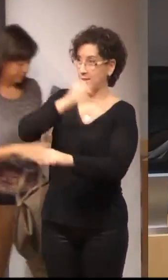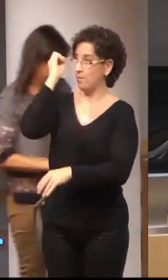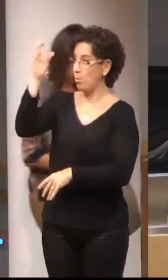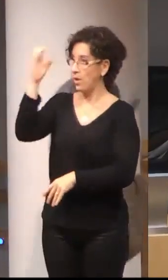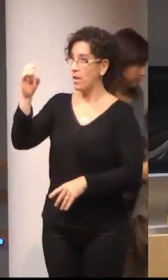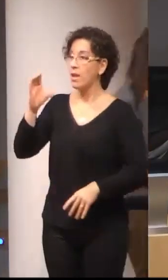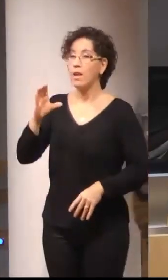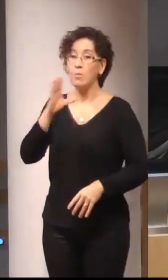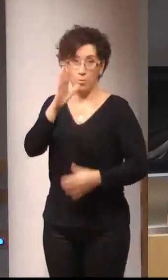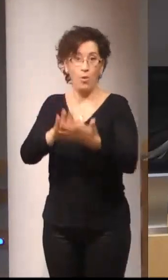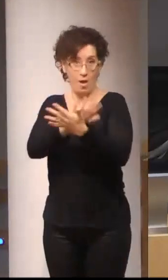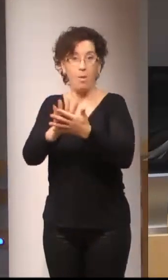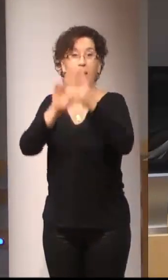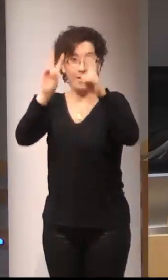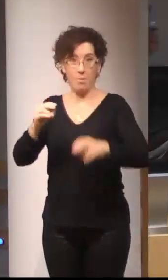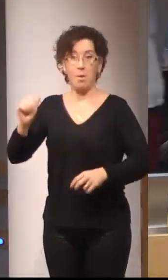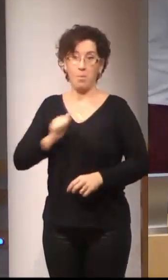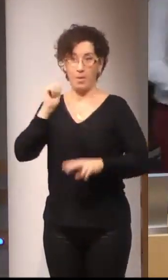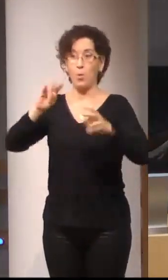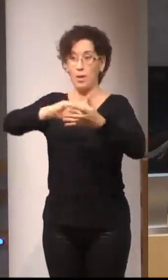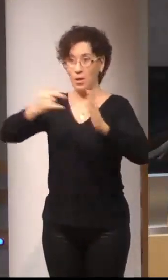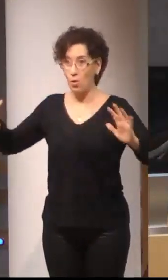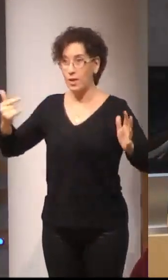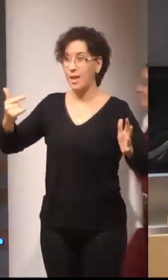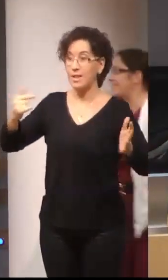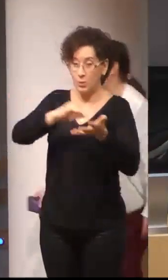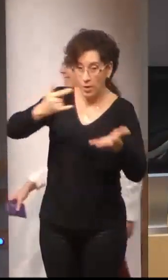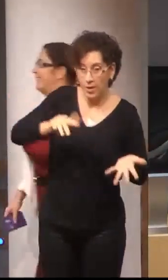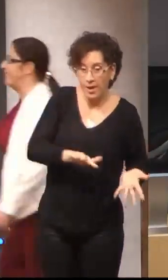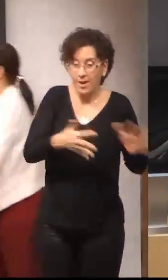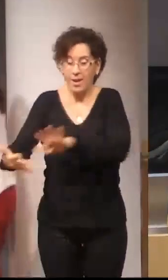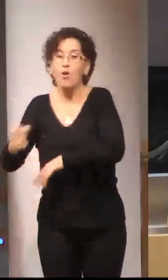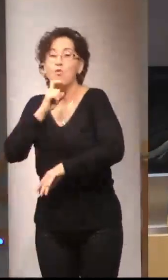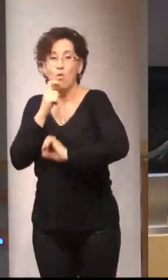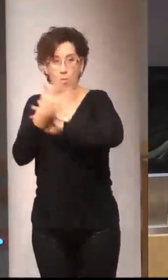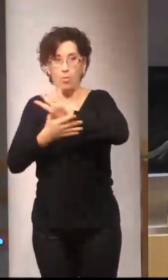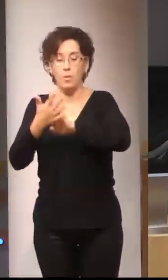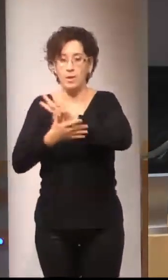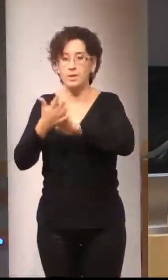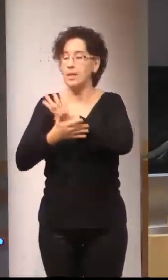vai tener que ver con o tema das tecnologías e a súa aplicación á lengua de signos.